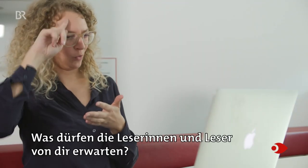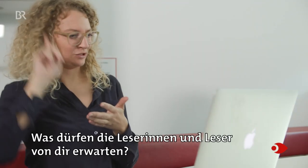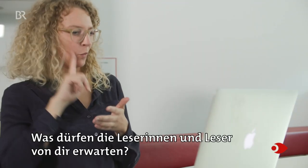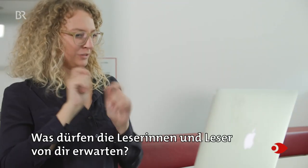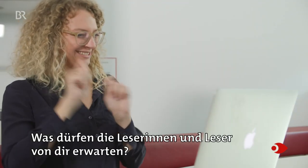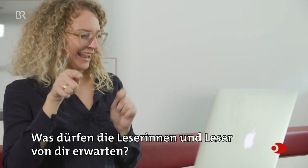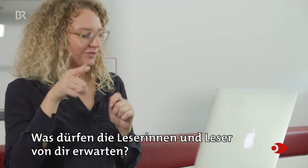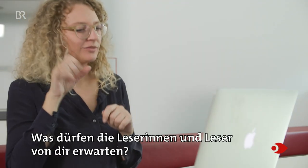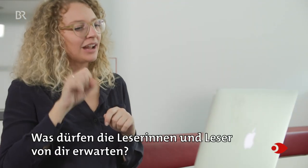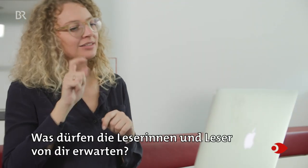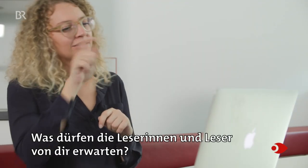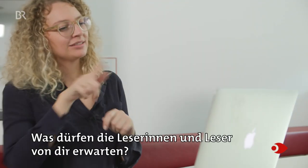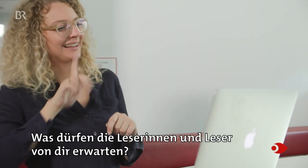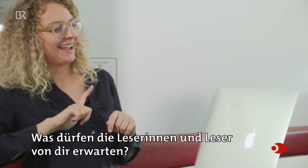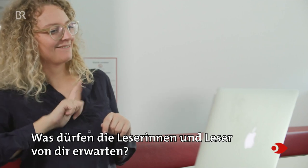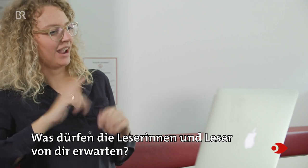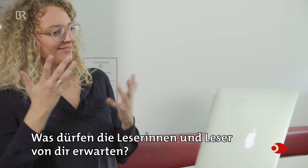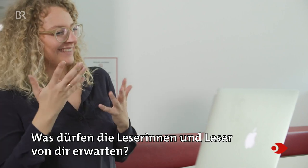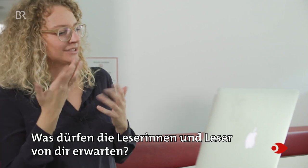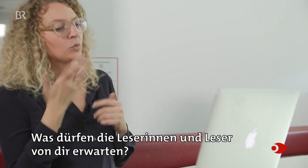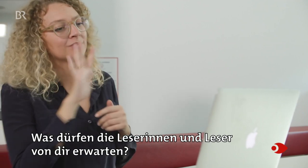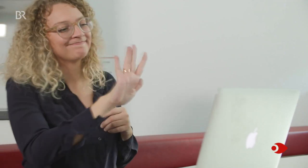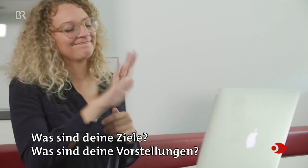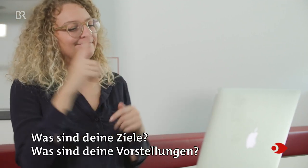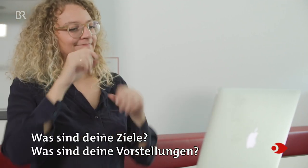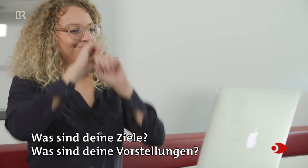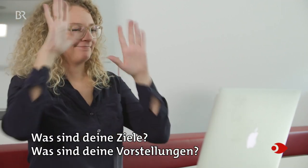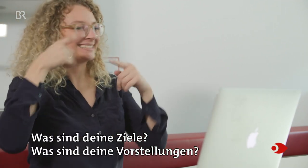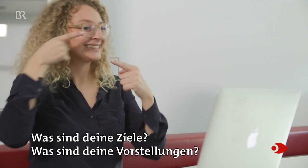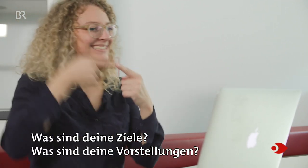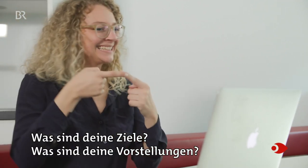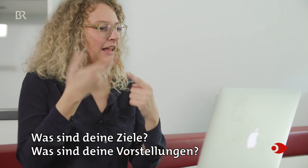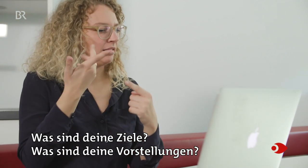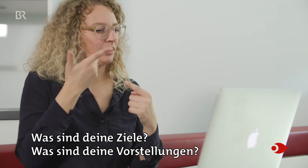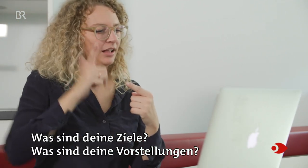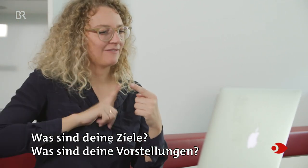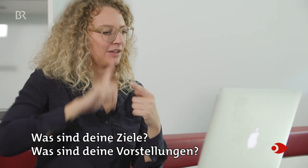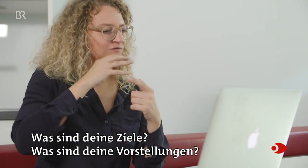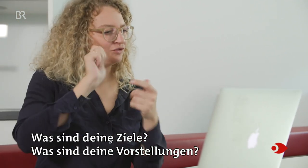dürfen die Leserinnen und Leser von dir erwarten? Was sind deine Ziele? Was sind deine Vorstellungen?